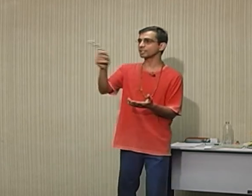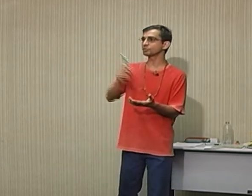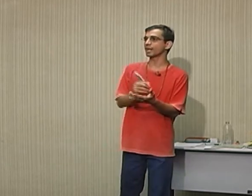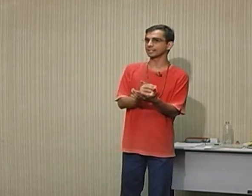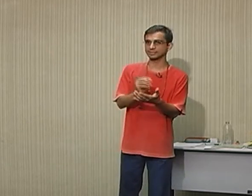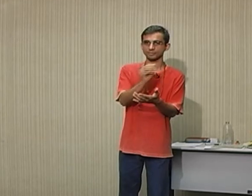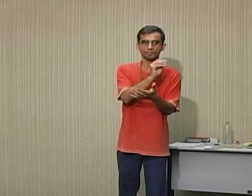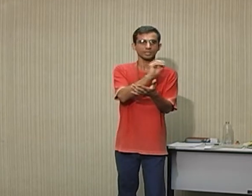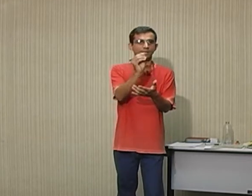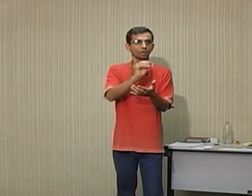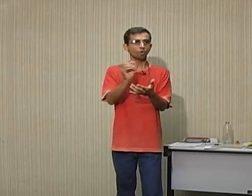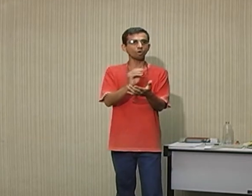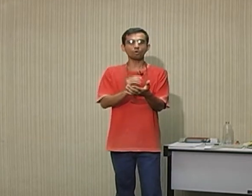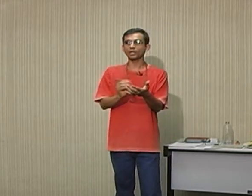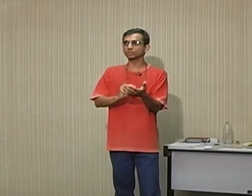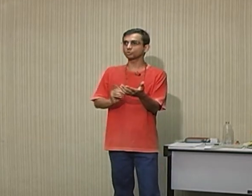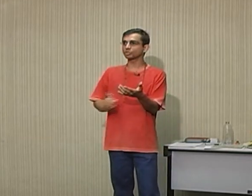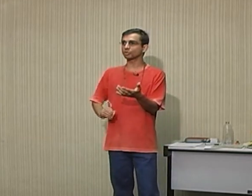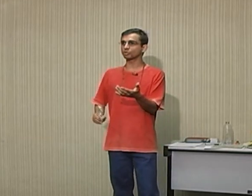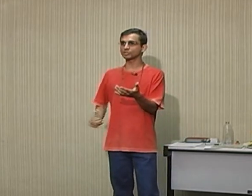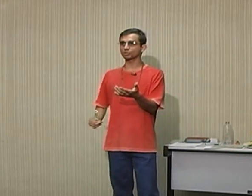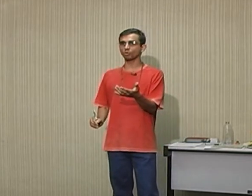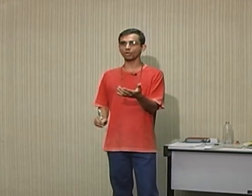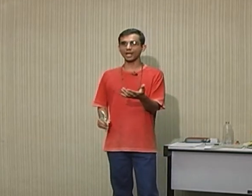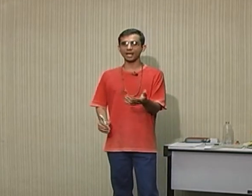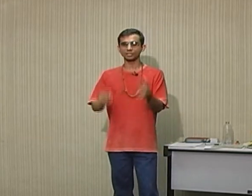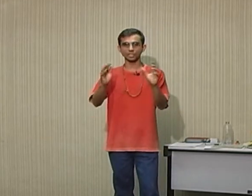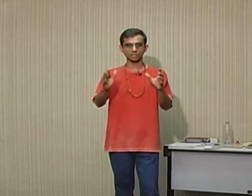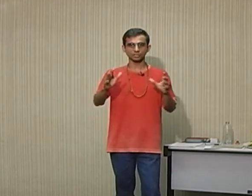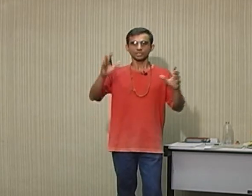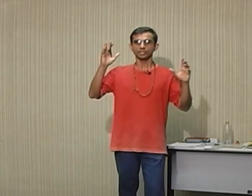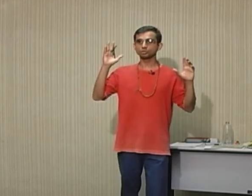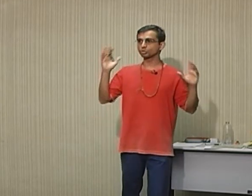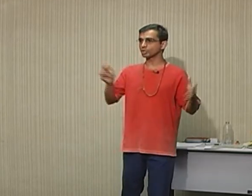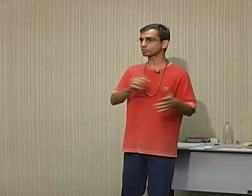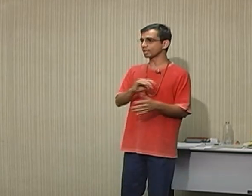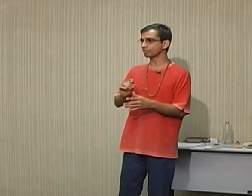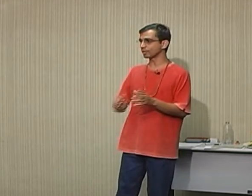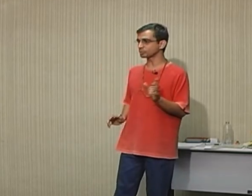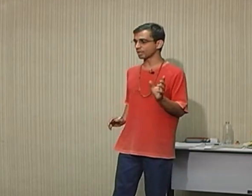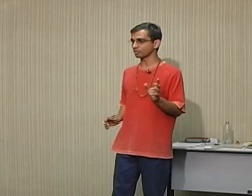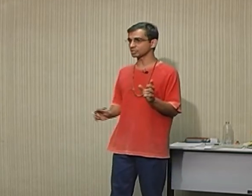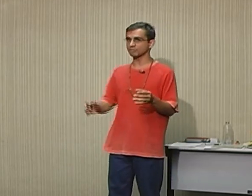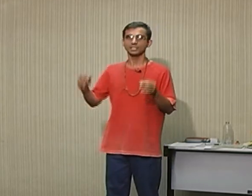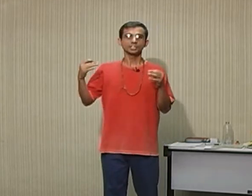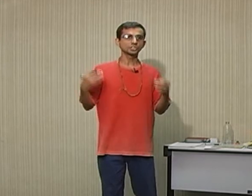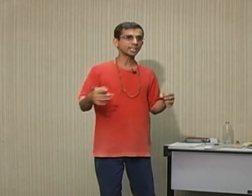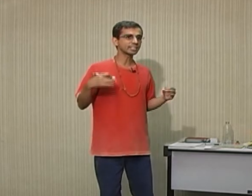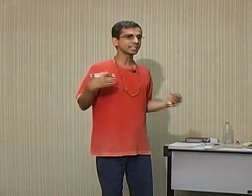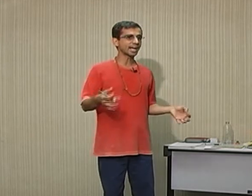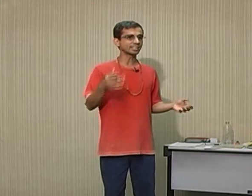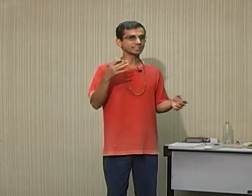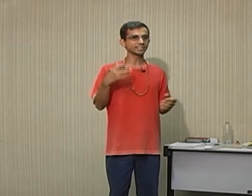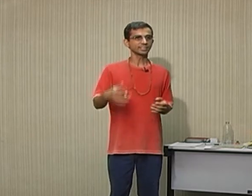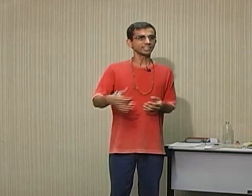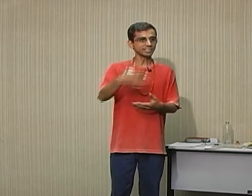gente faz? Colocou ali tudo que conseguiu colocar? Gente, escutou a história, fez a palavra-chave? Chegue em casa e